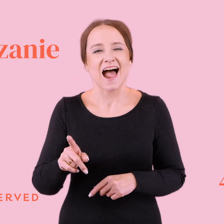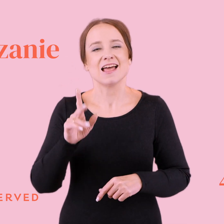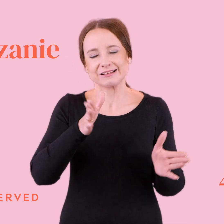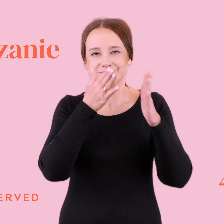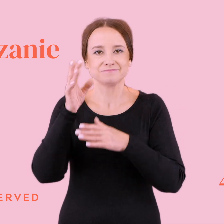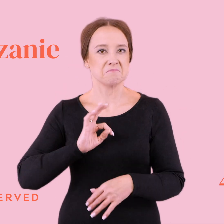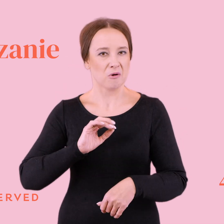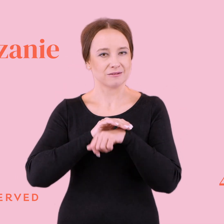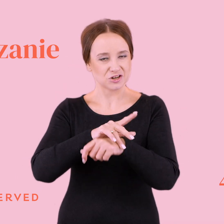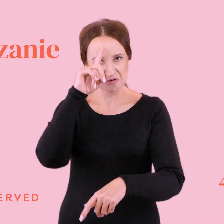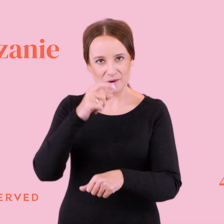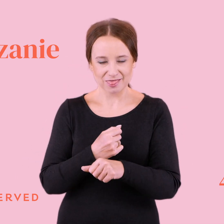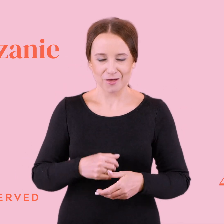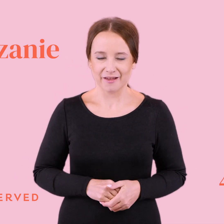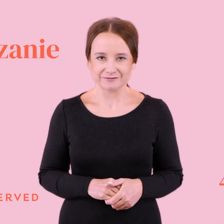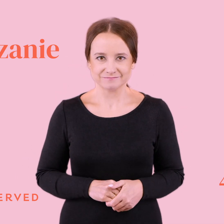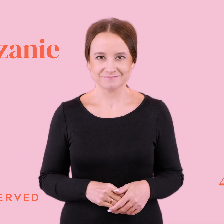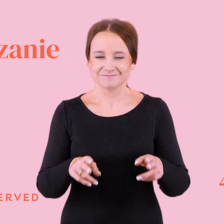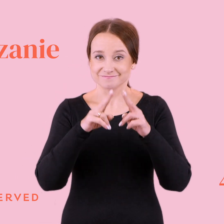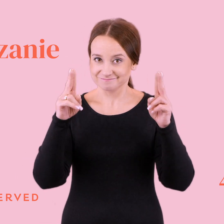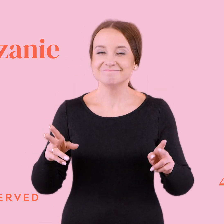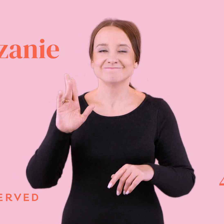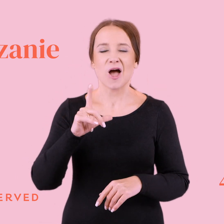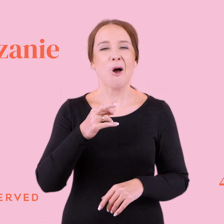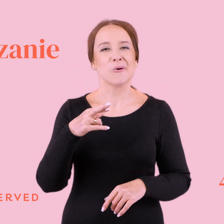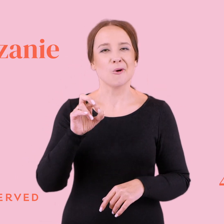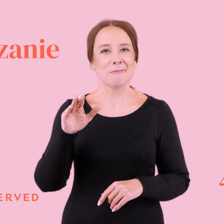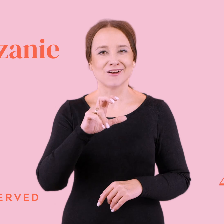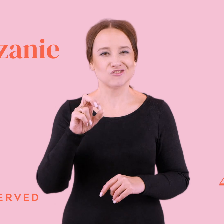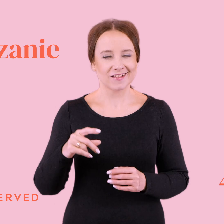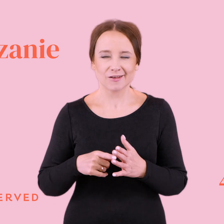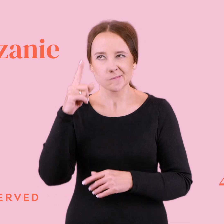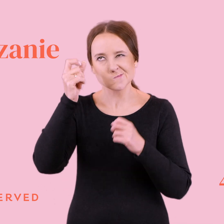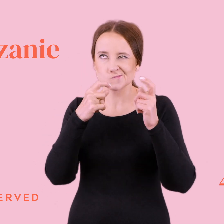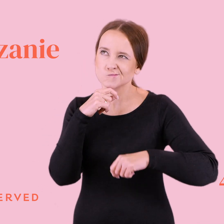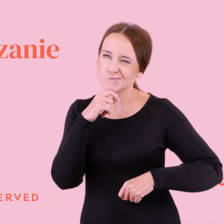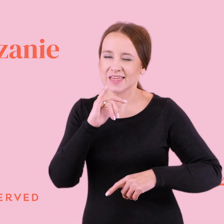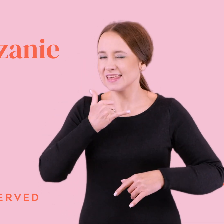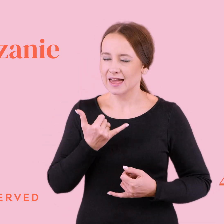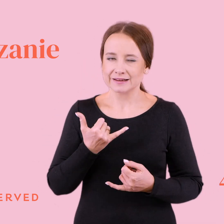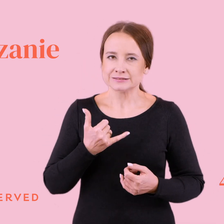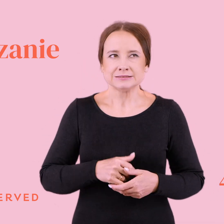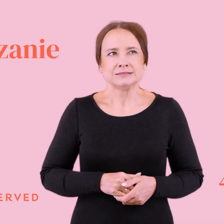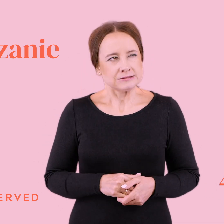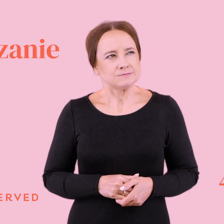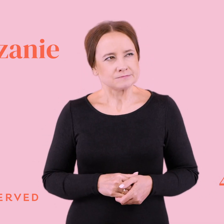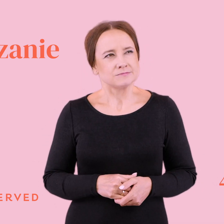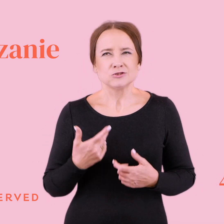Moja przyjaciółka idiotka podczas odrobaczania wymyśliła sobie na przykład, jak absolutna po prostu paja cara, no.